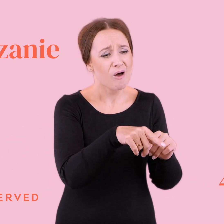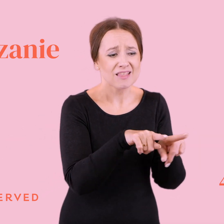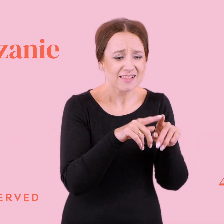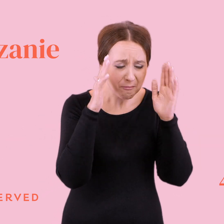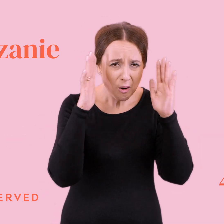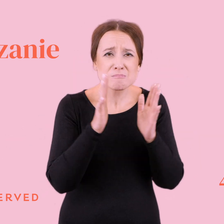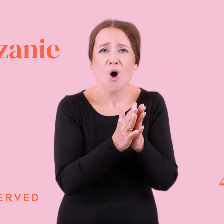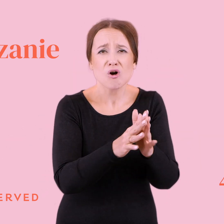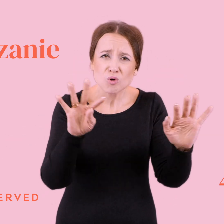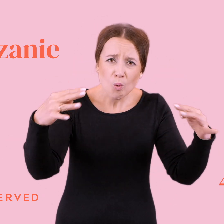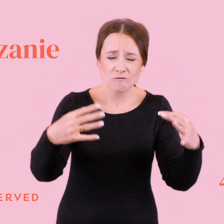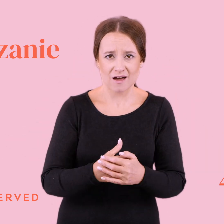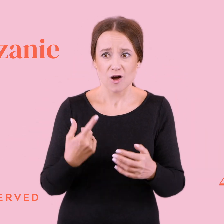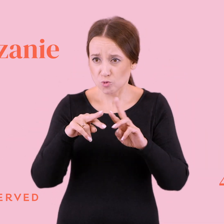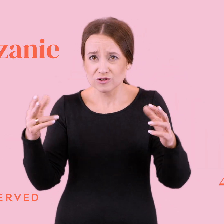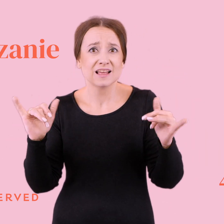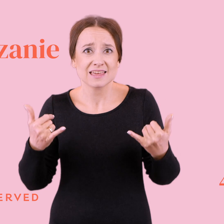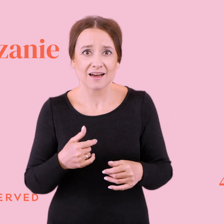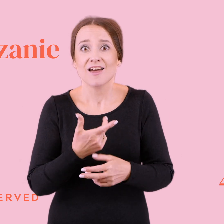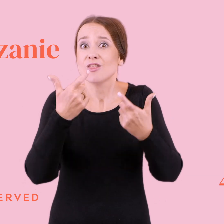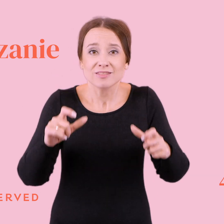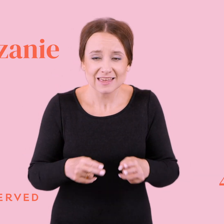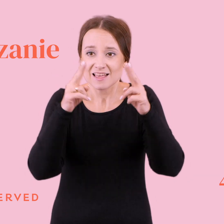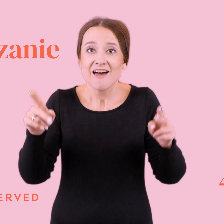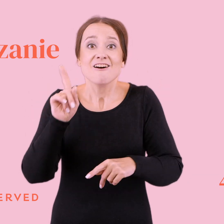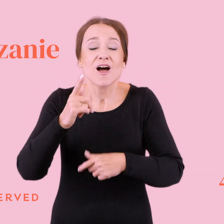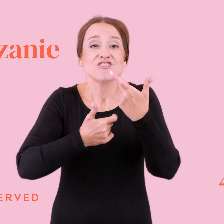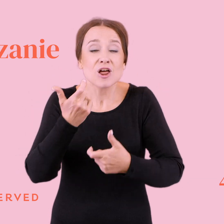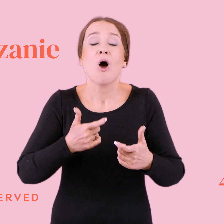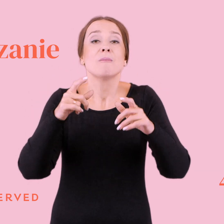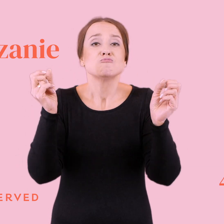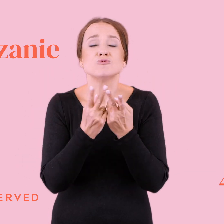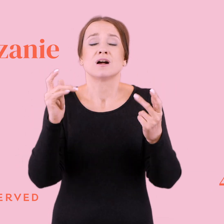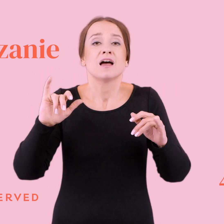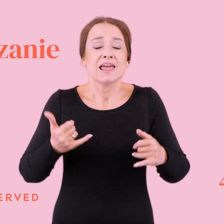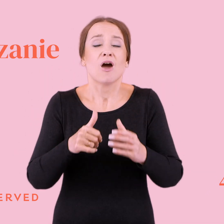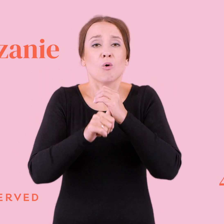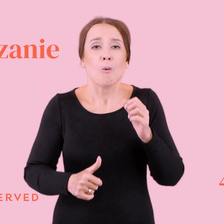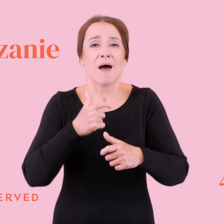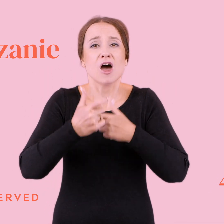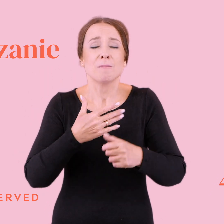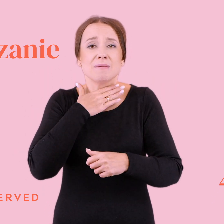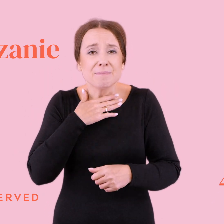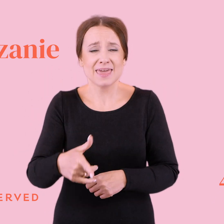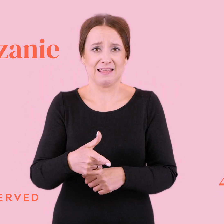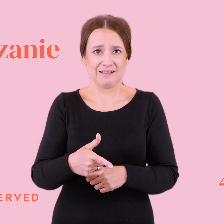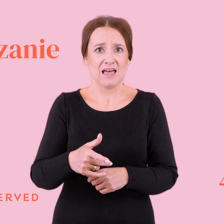No niczym! I właśnie o tym jest ten odcinek, o robieniu kupy jak pies na środku pokoju, o dawaniu komuś lekcji, o